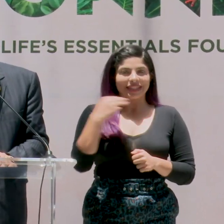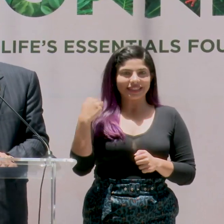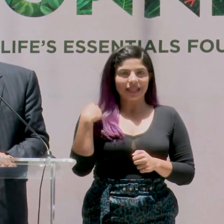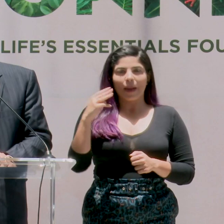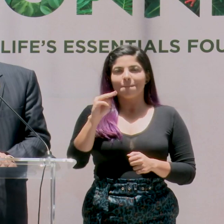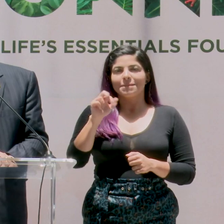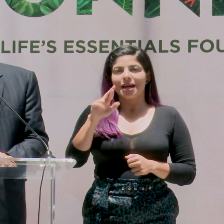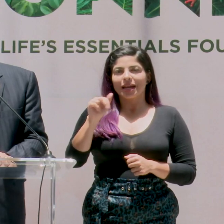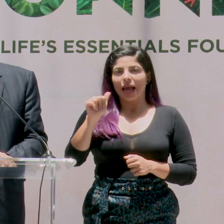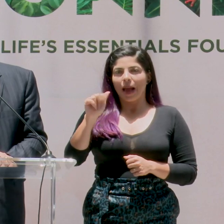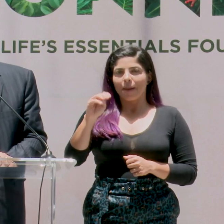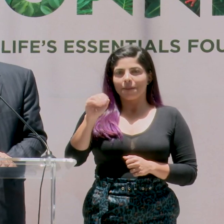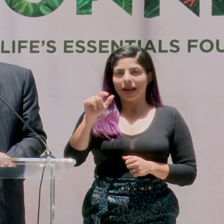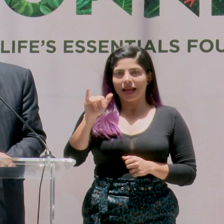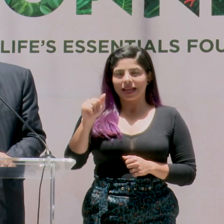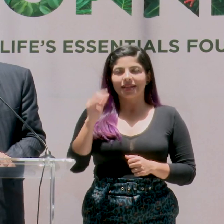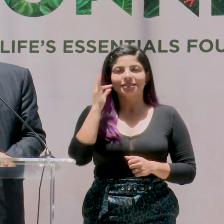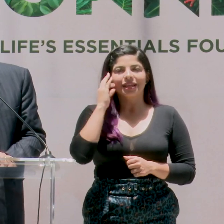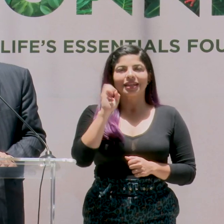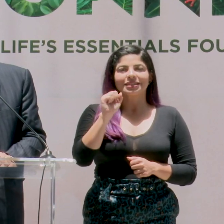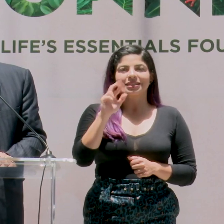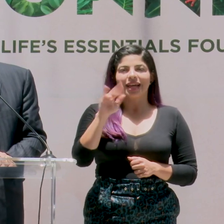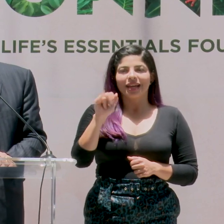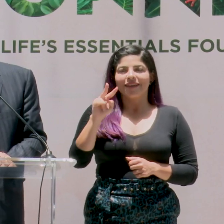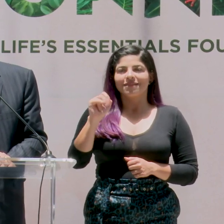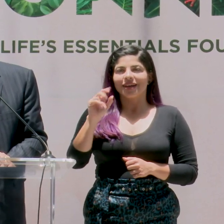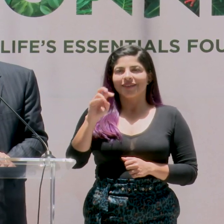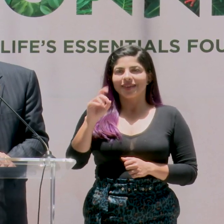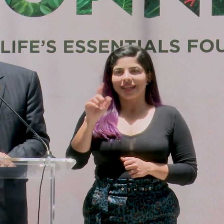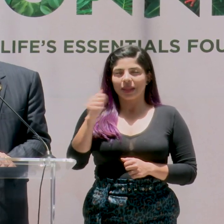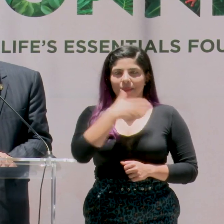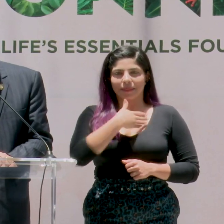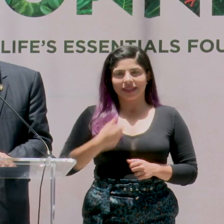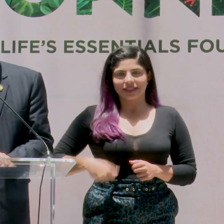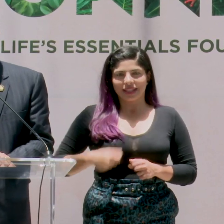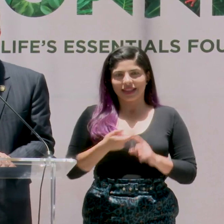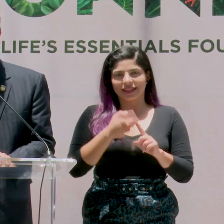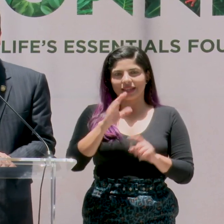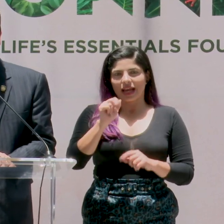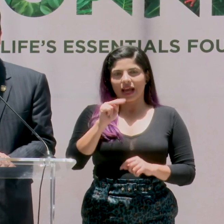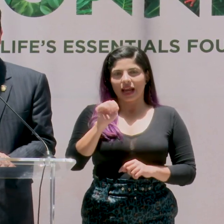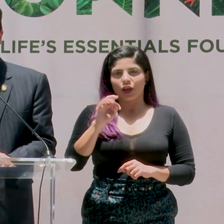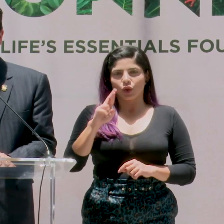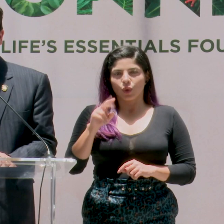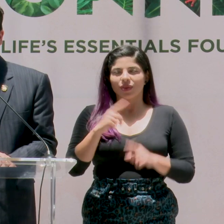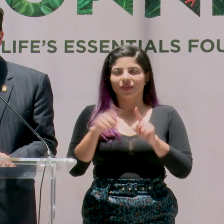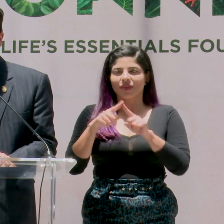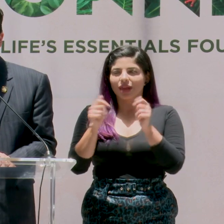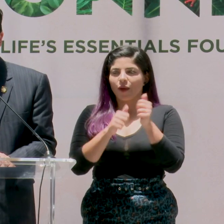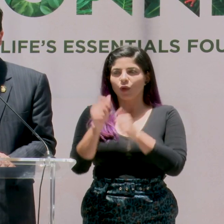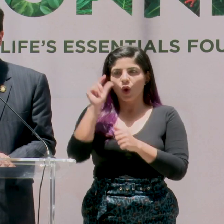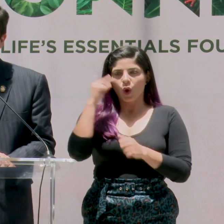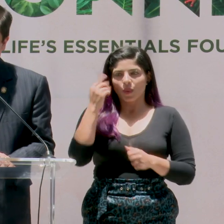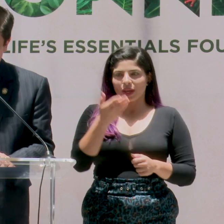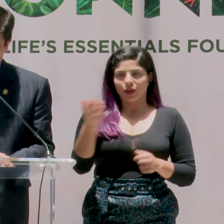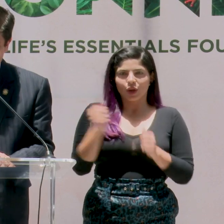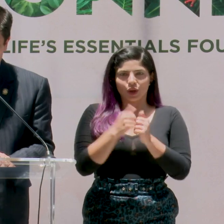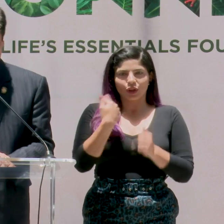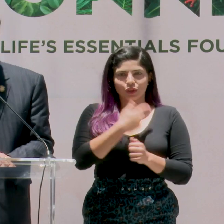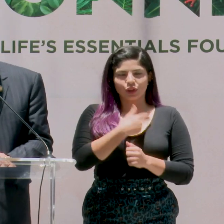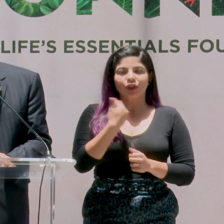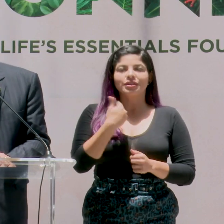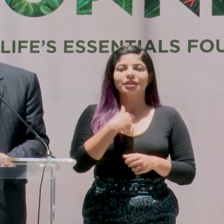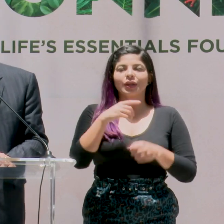Revelo, a la señora Sari Valverde, Presidenta de Canatur, a las autoridades de gobierno que nos acompañan, al señor